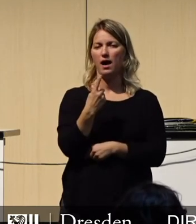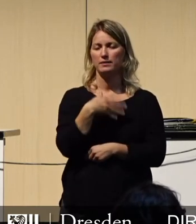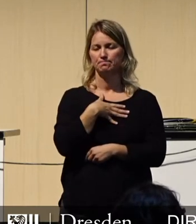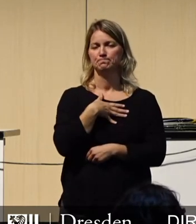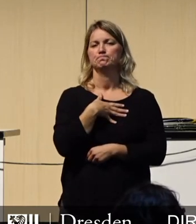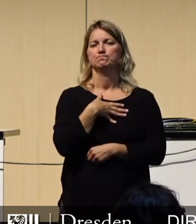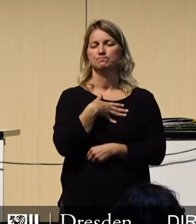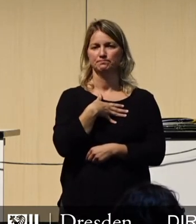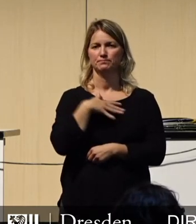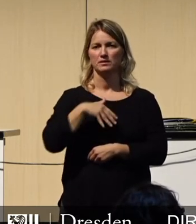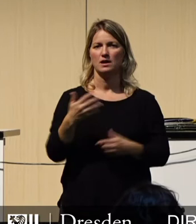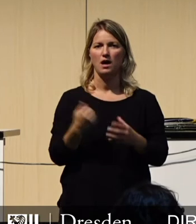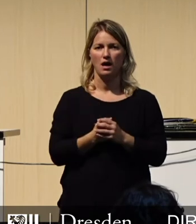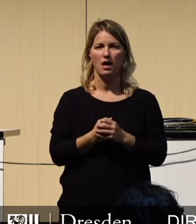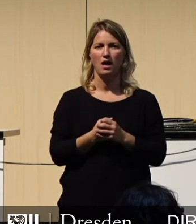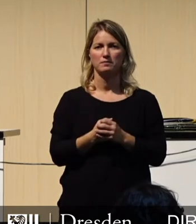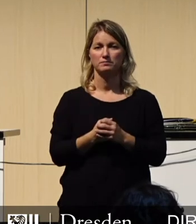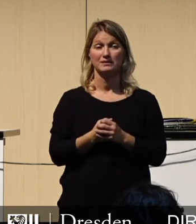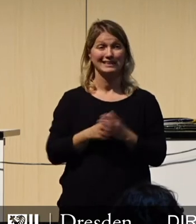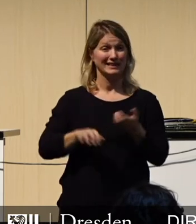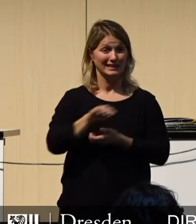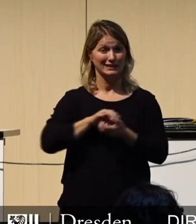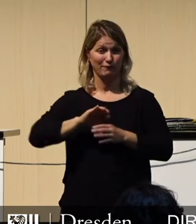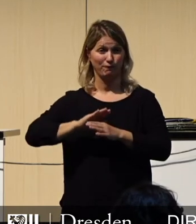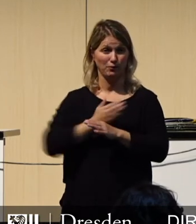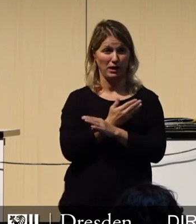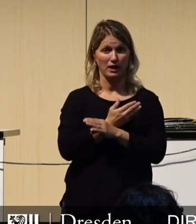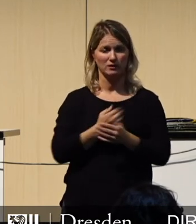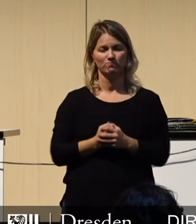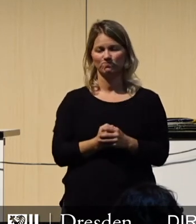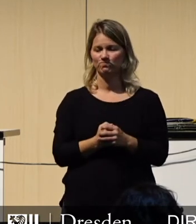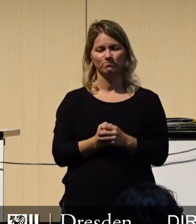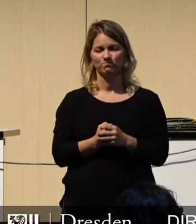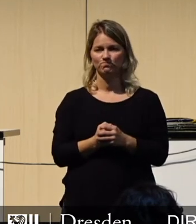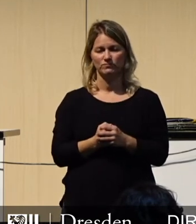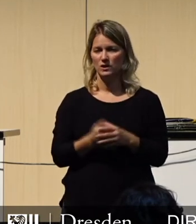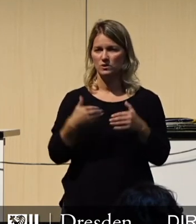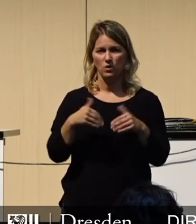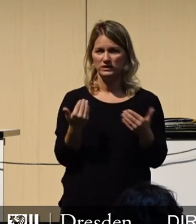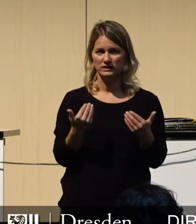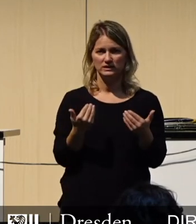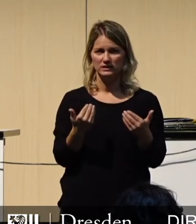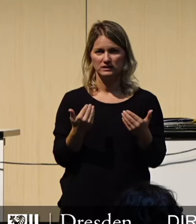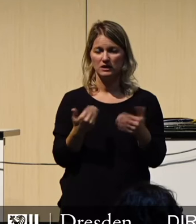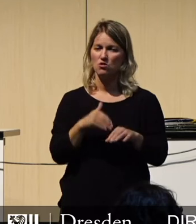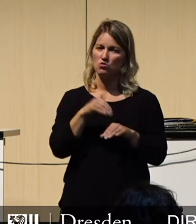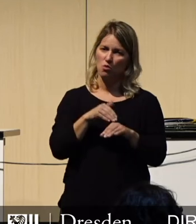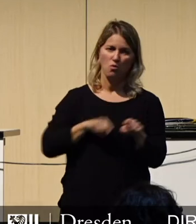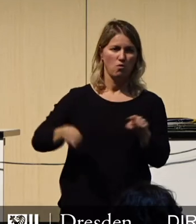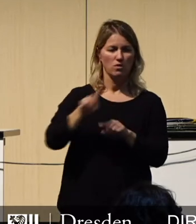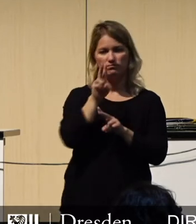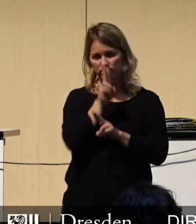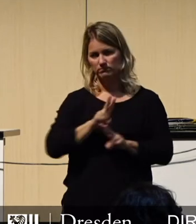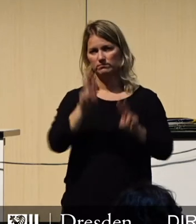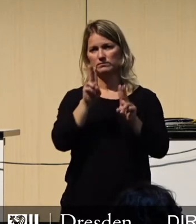Diese Krise ist längst nicht überstanden. Noch immer müssen wir alle sehr achtsam sein, dass